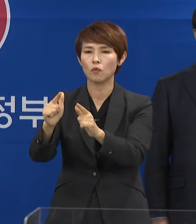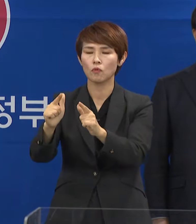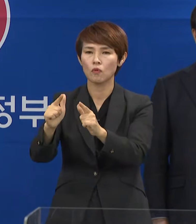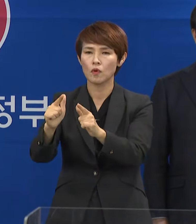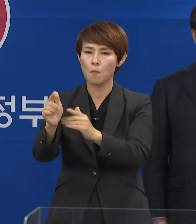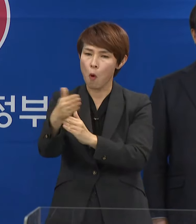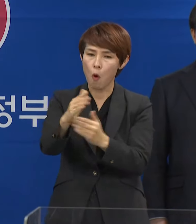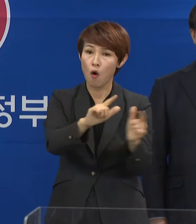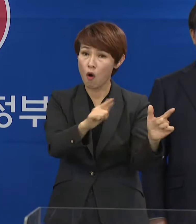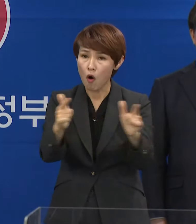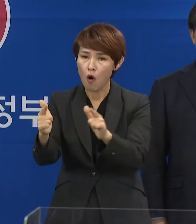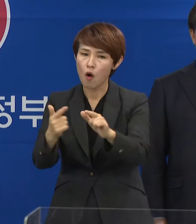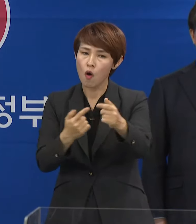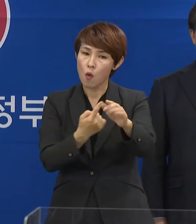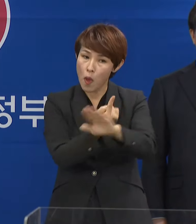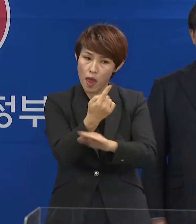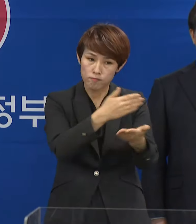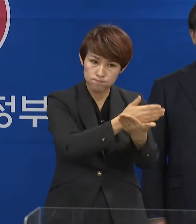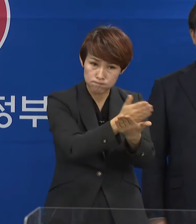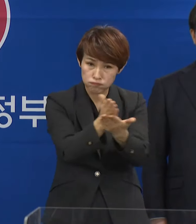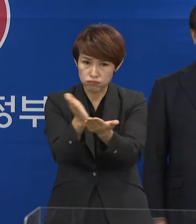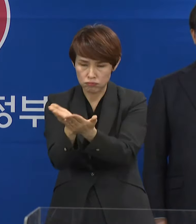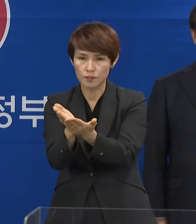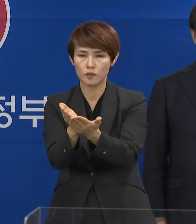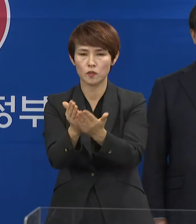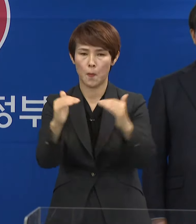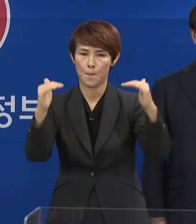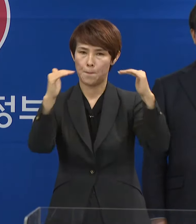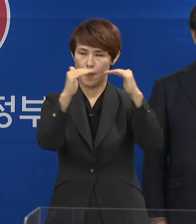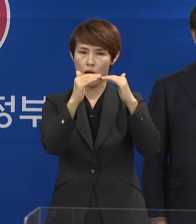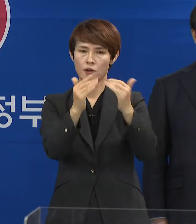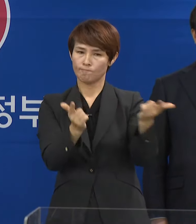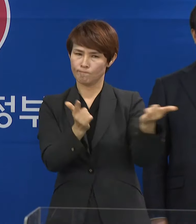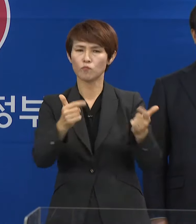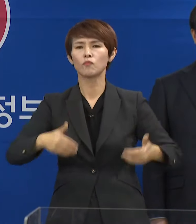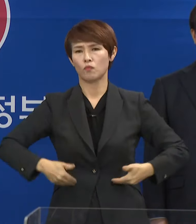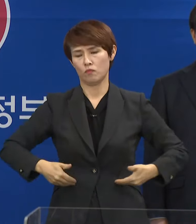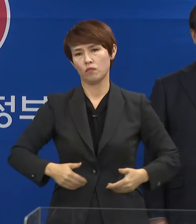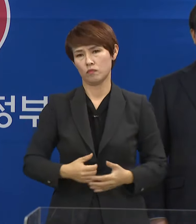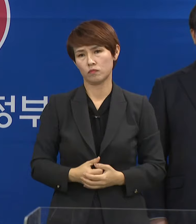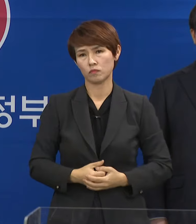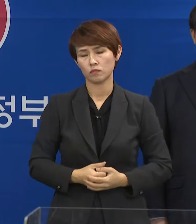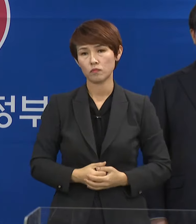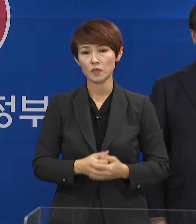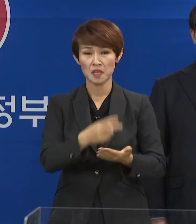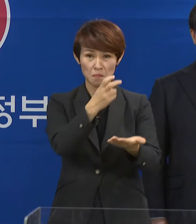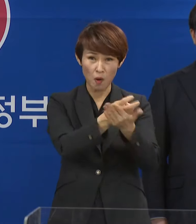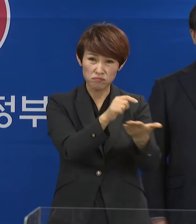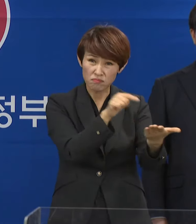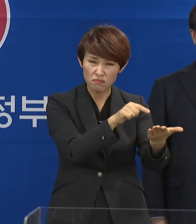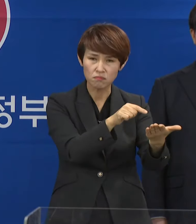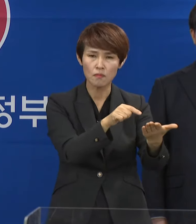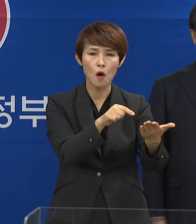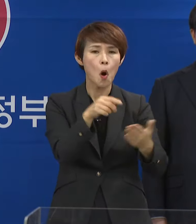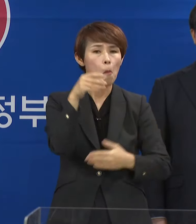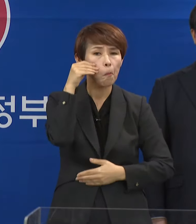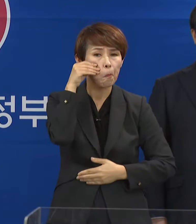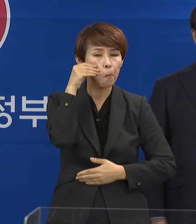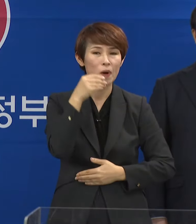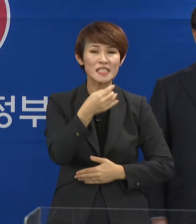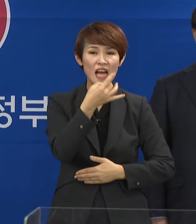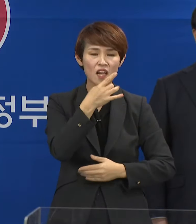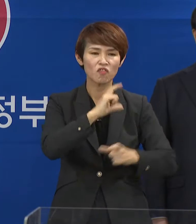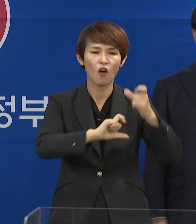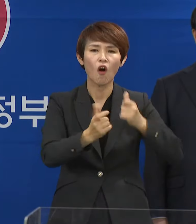가공품 등 다른 분야의 수급을 균형적으로 고려해야 합니다. 개정안은 남아도는 쌀만